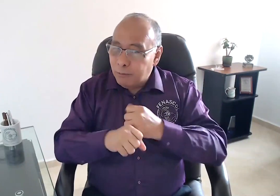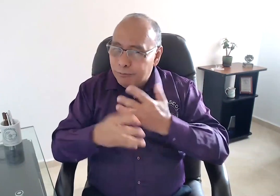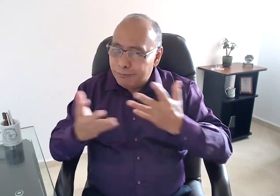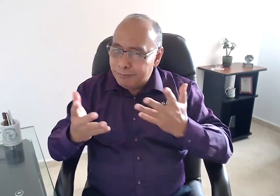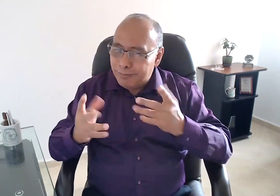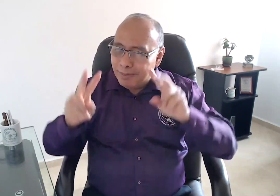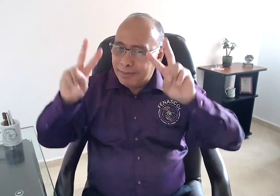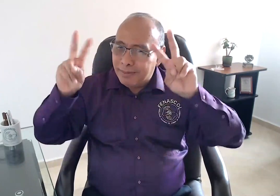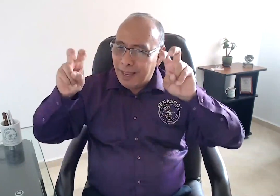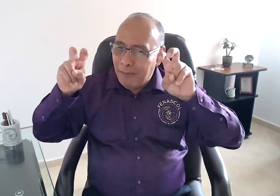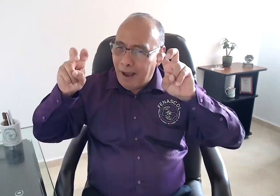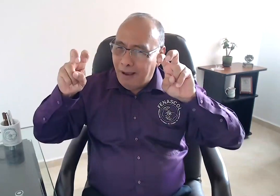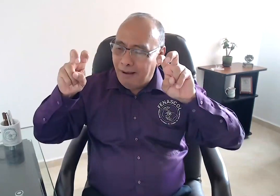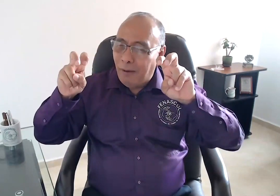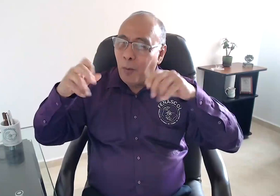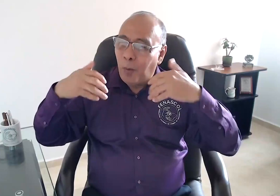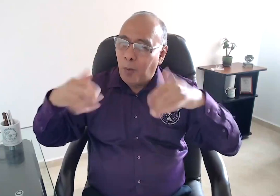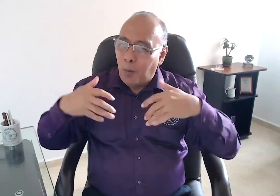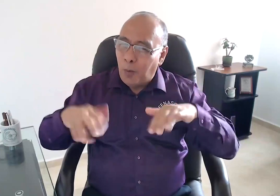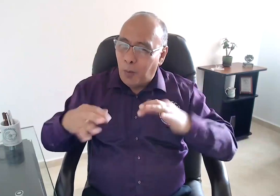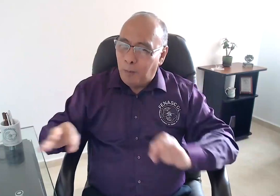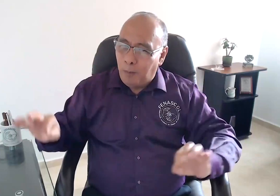Para este año tocaremos un tema de suma importancia,